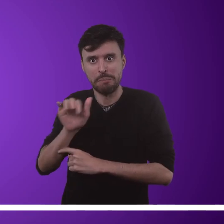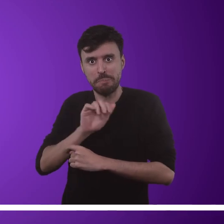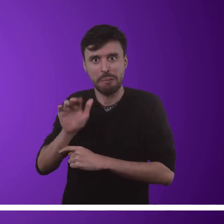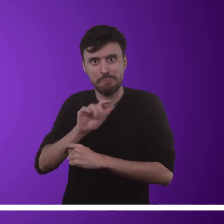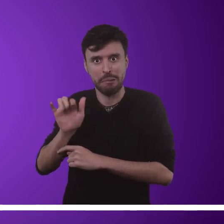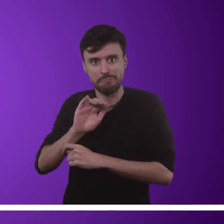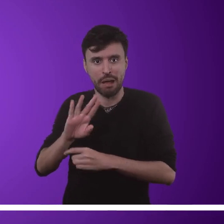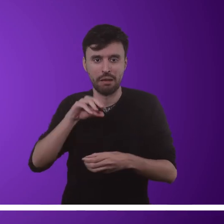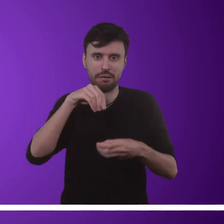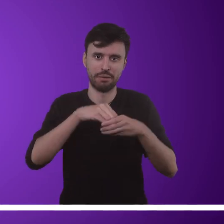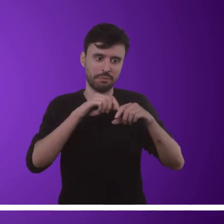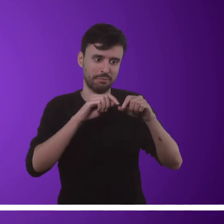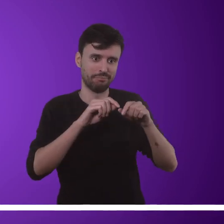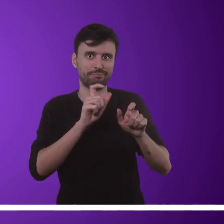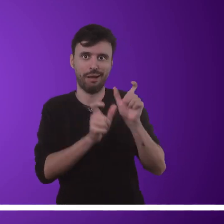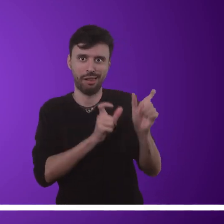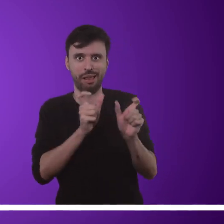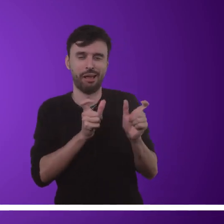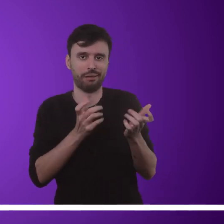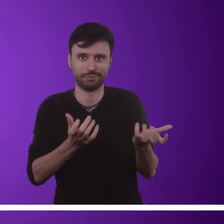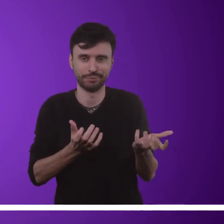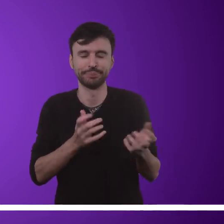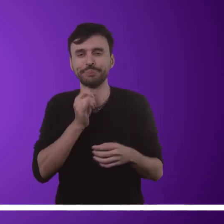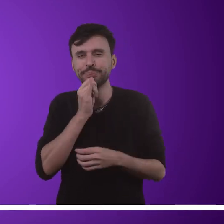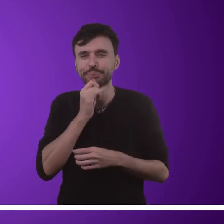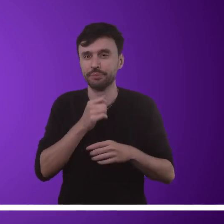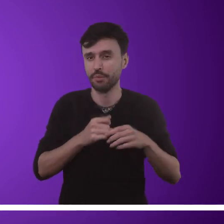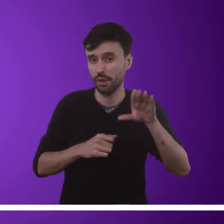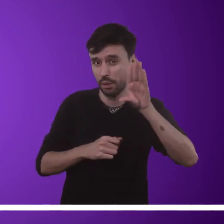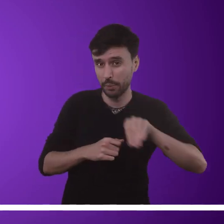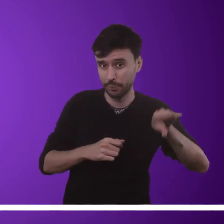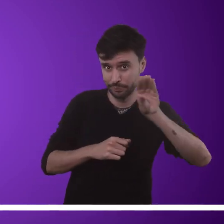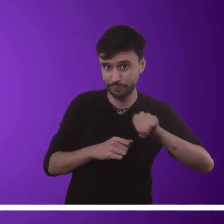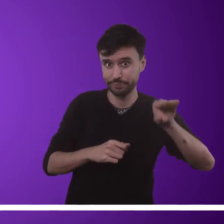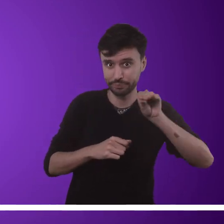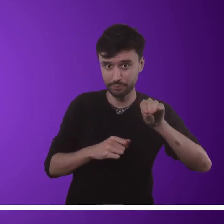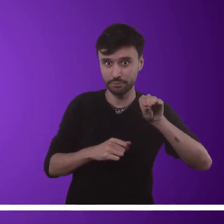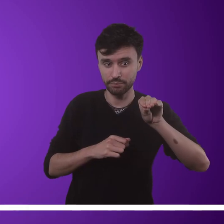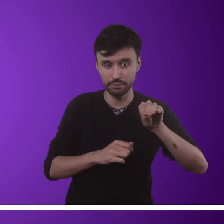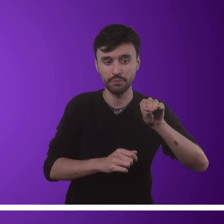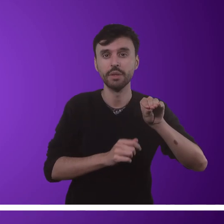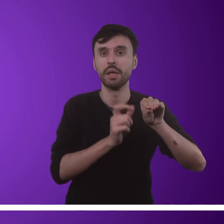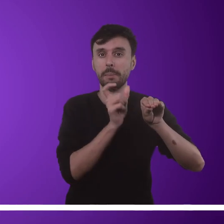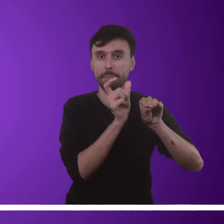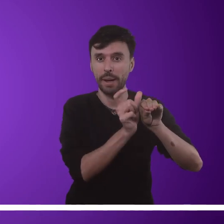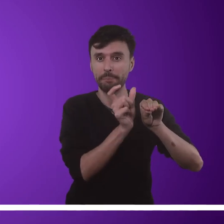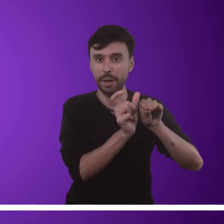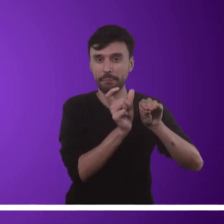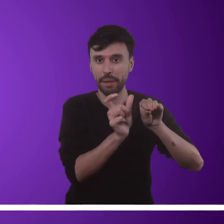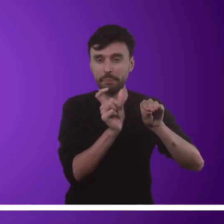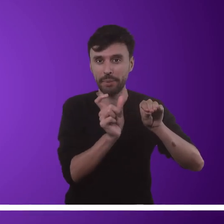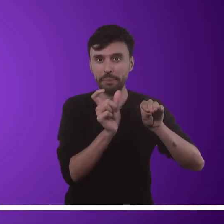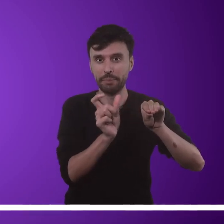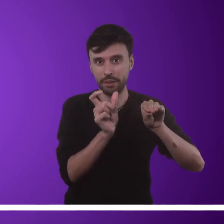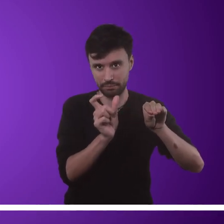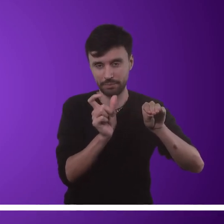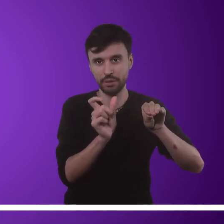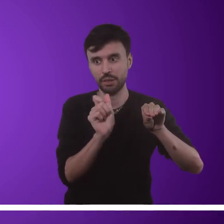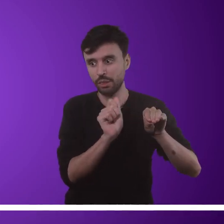para a construção de cada palavra. É como se nas línguas orais, nós soletrássemos cada palavra, ao